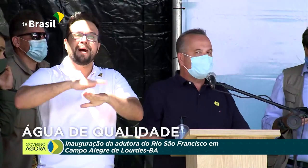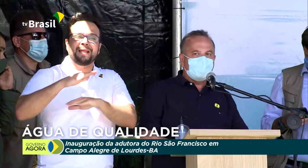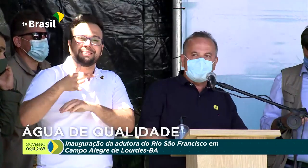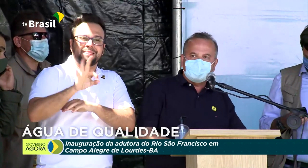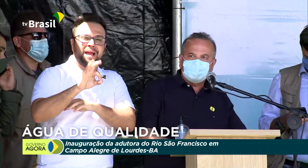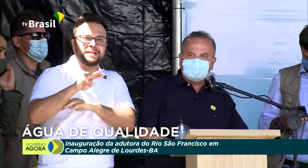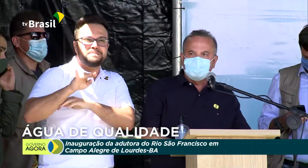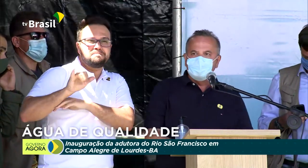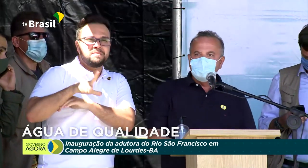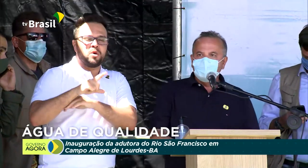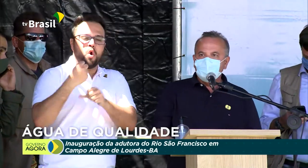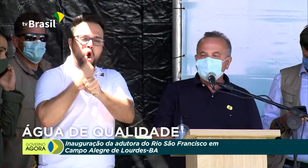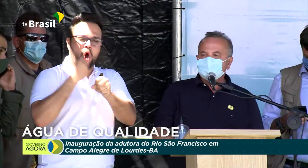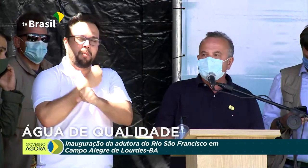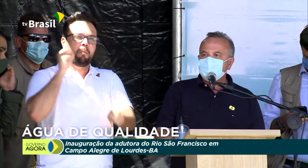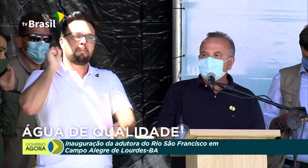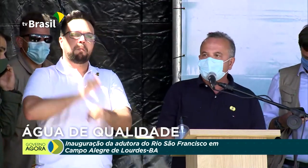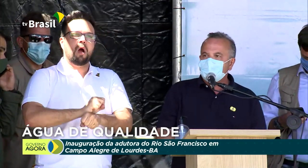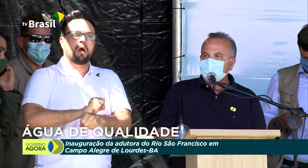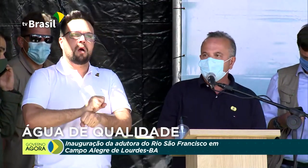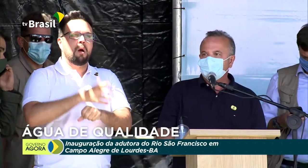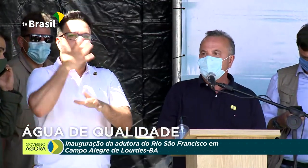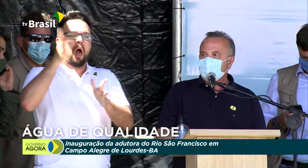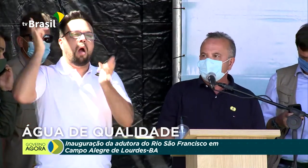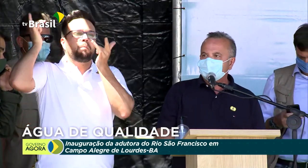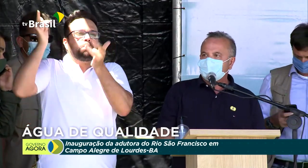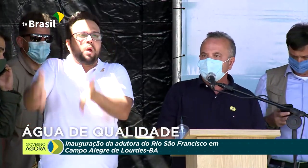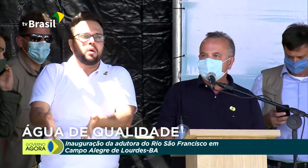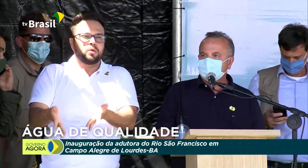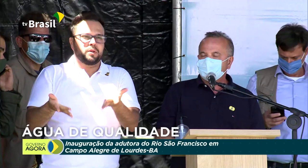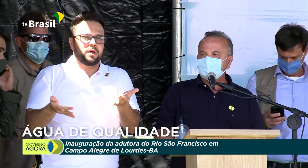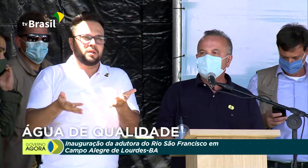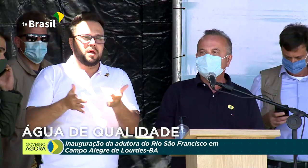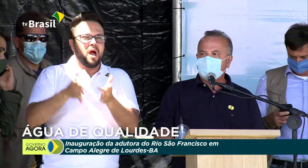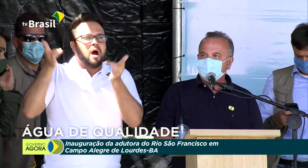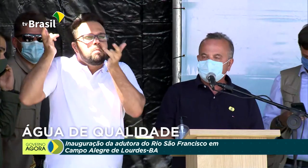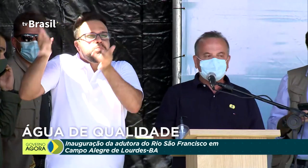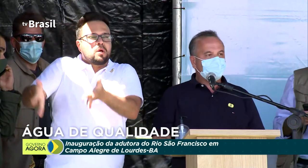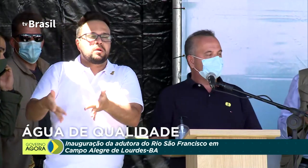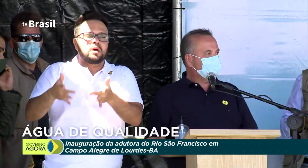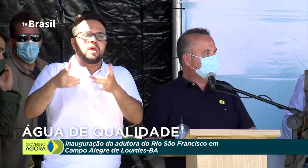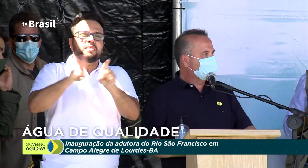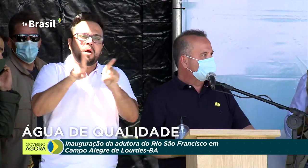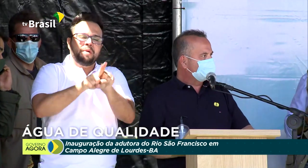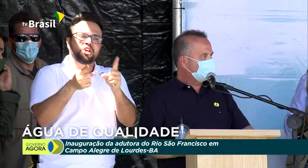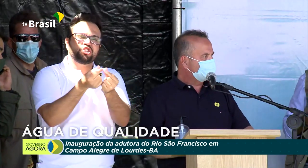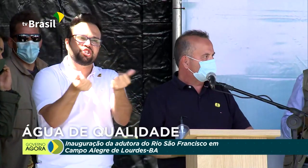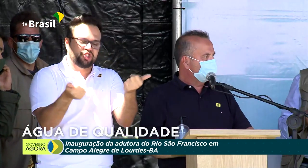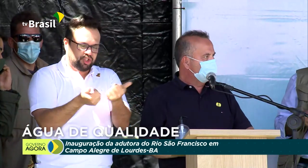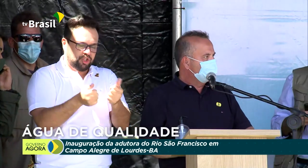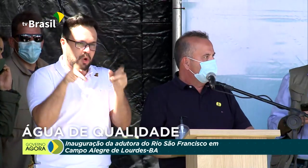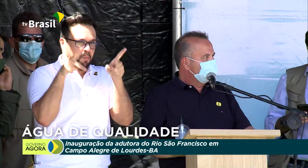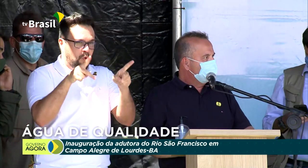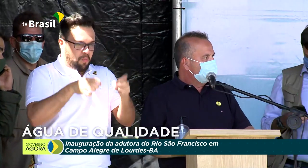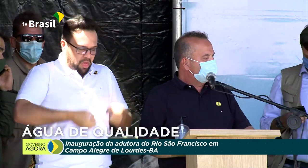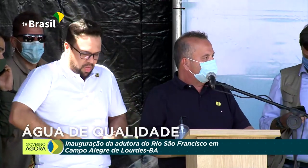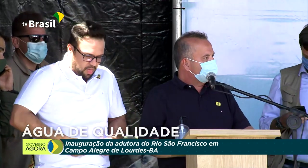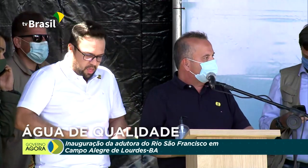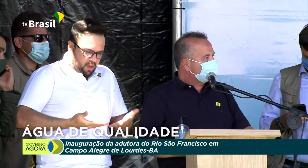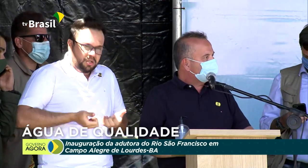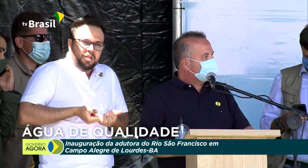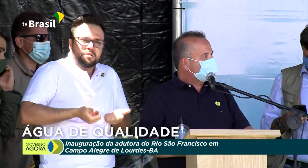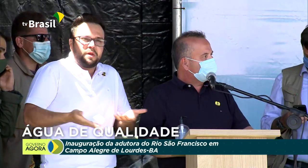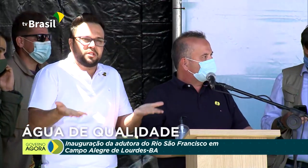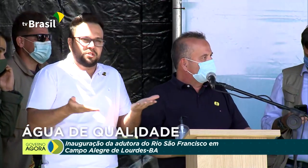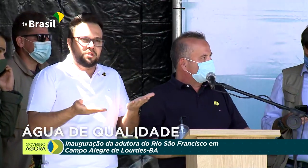obras paradas, um cemitério de obras paralisadas e desperdício de recursos públicos. O